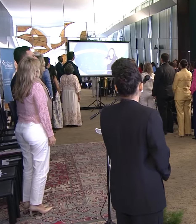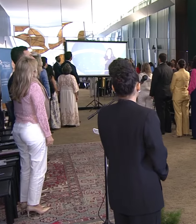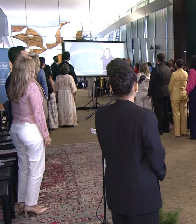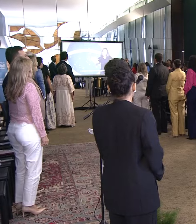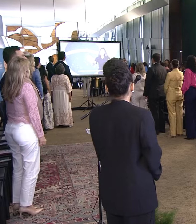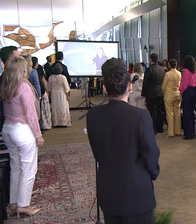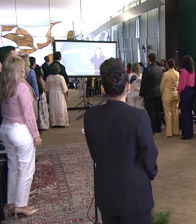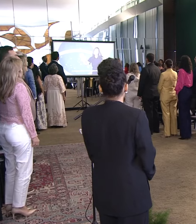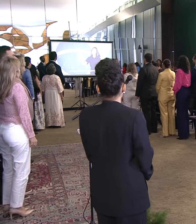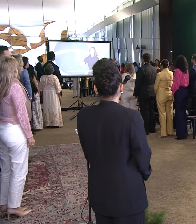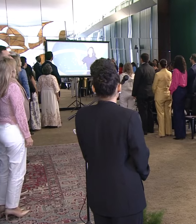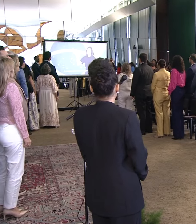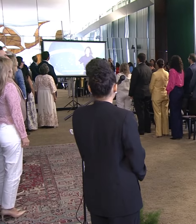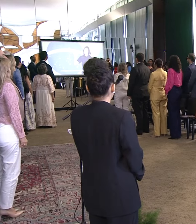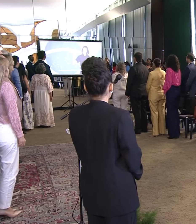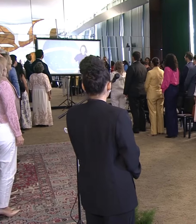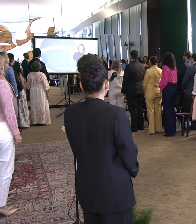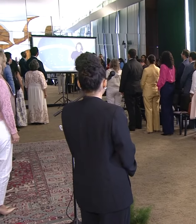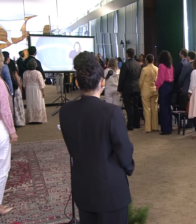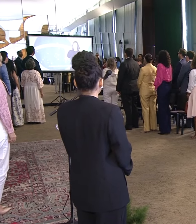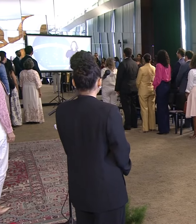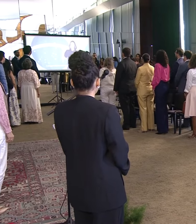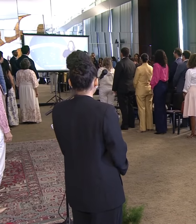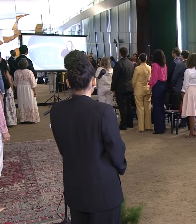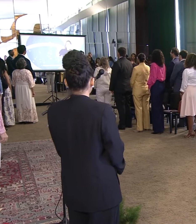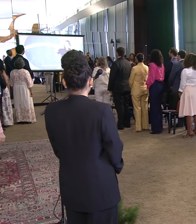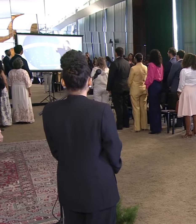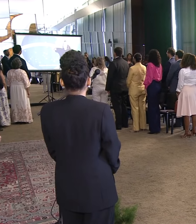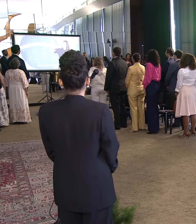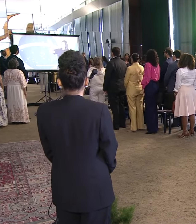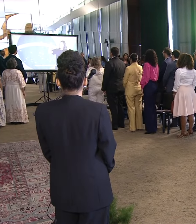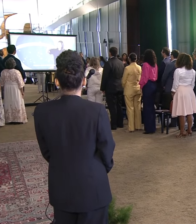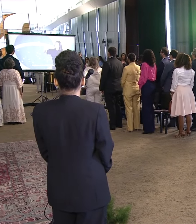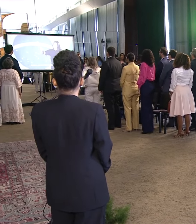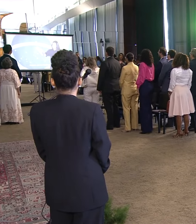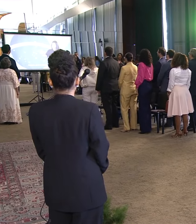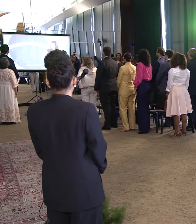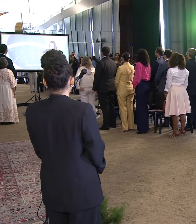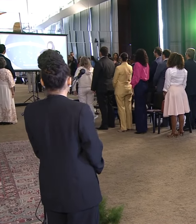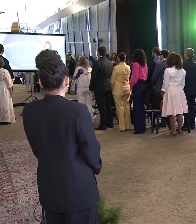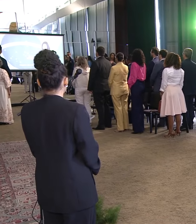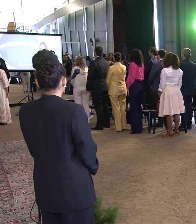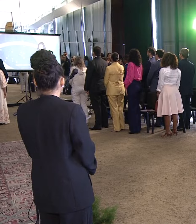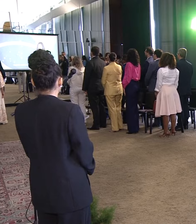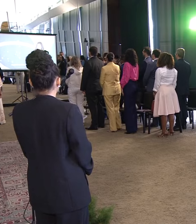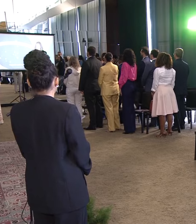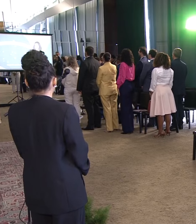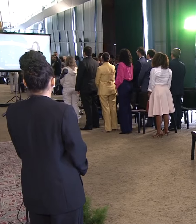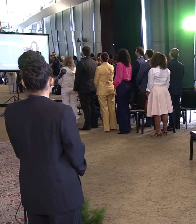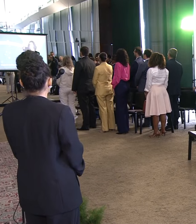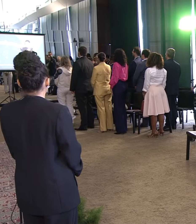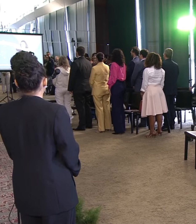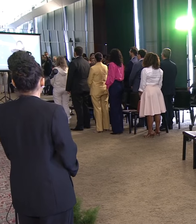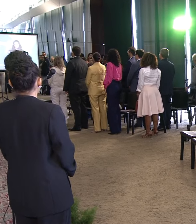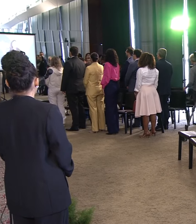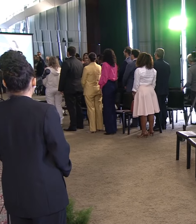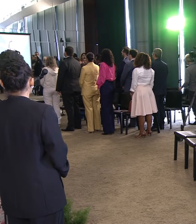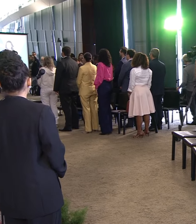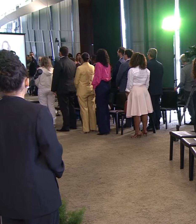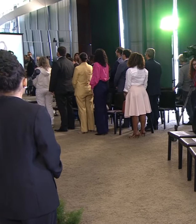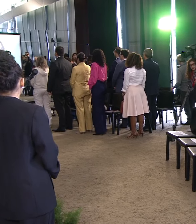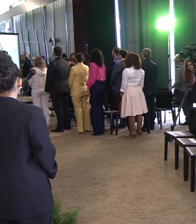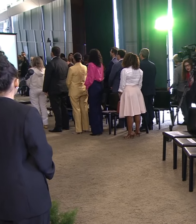imagem do cruzeiro explodere assim. Gigante pela própria natureza